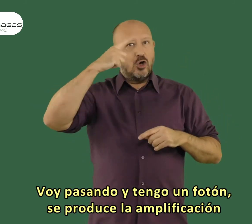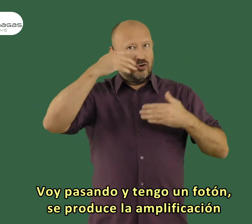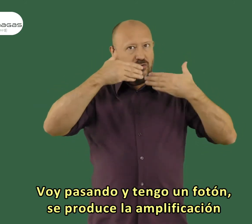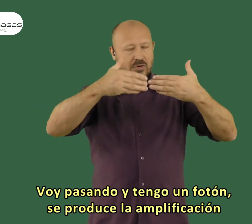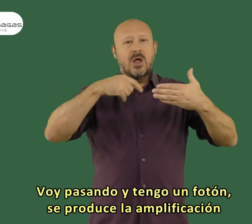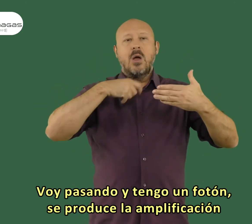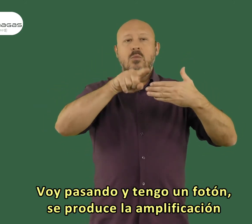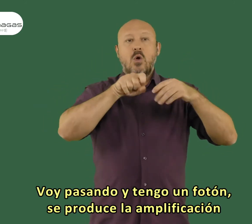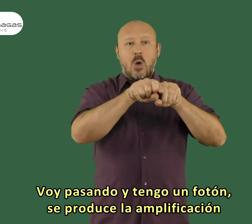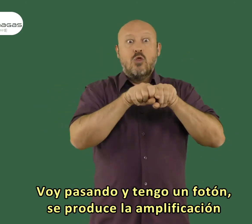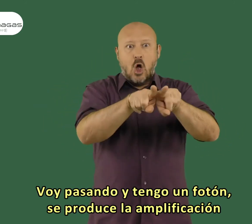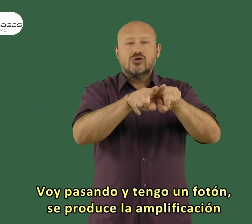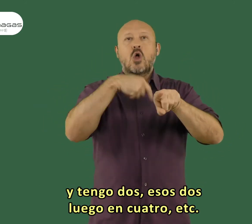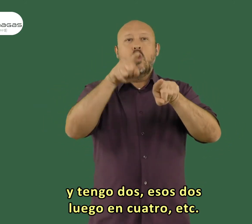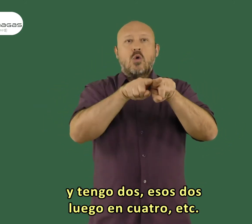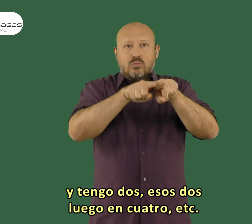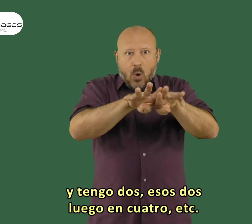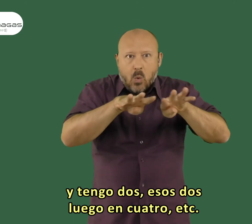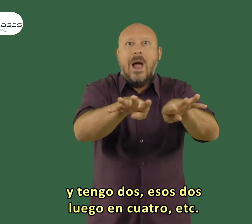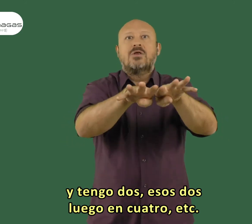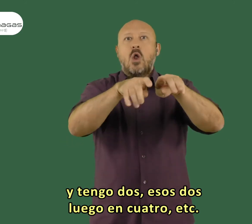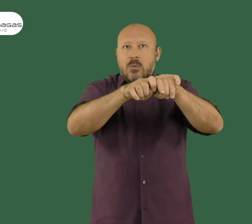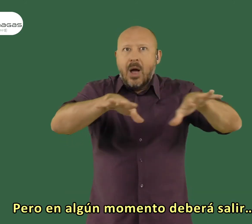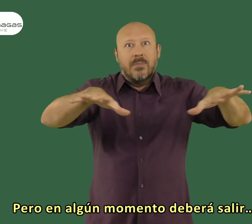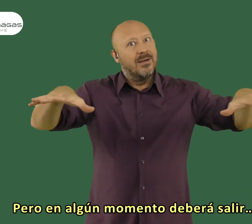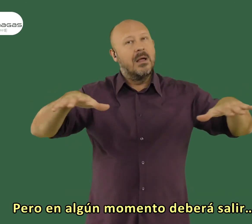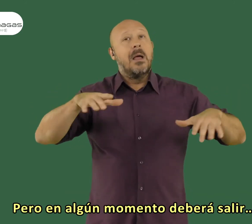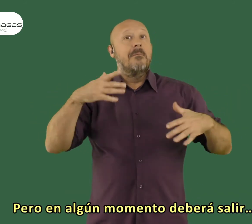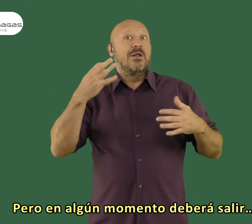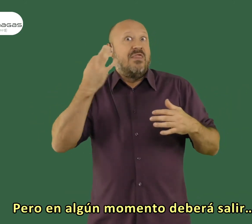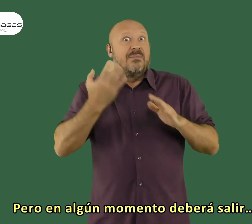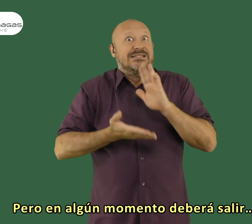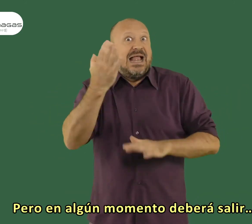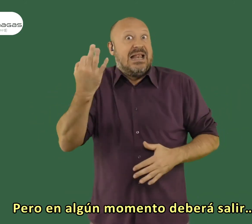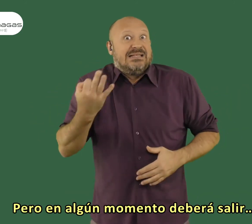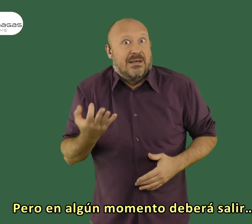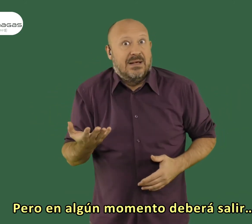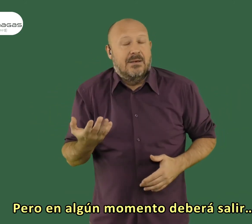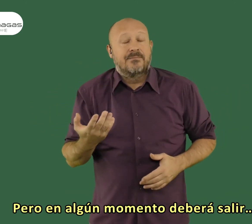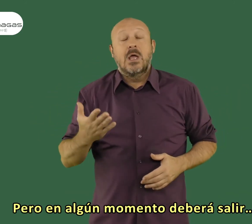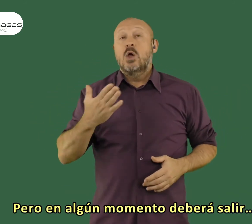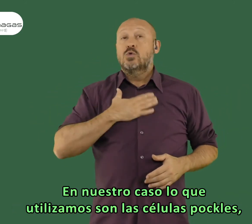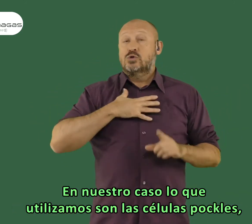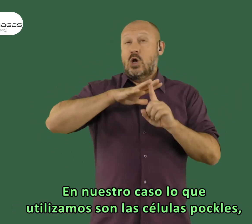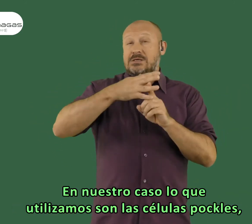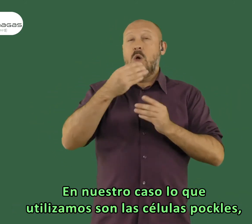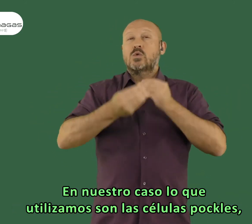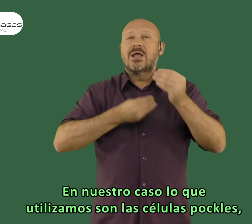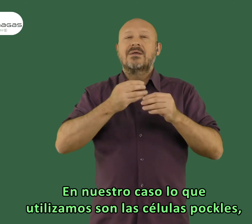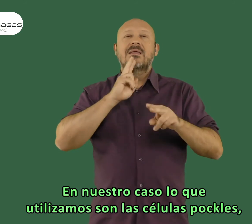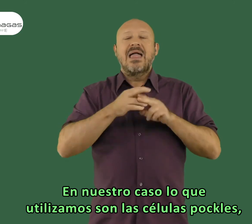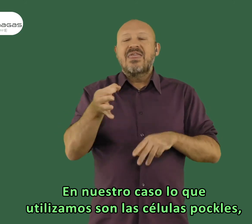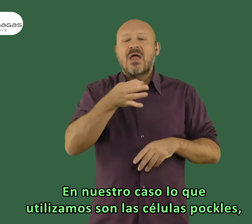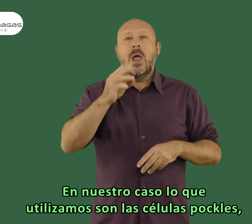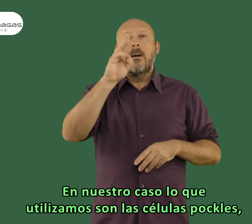se produce la amplificación tengo dos esos dos luego en cuatro etcétera etcétera. Pero en algún momento deberá salir. En nuestro